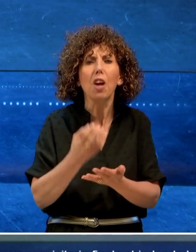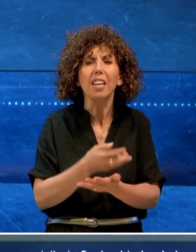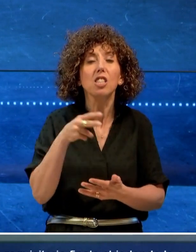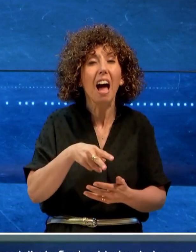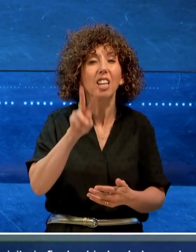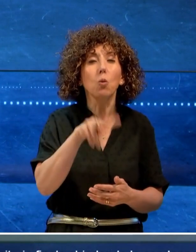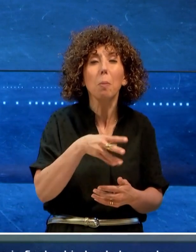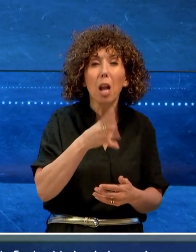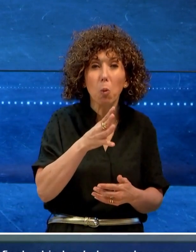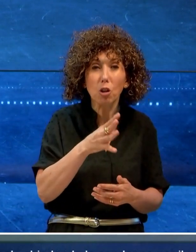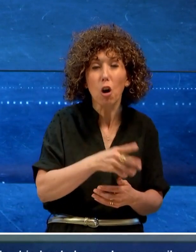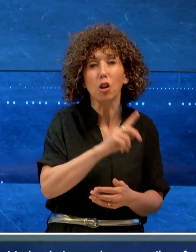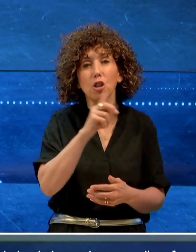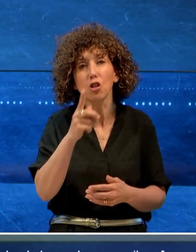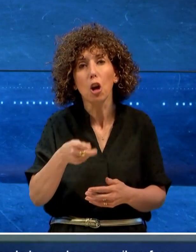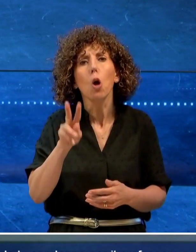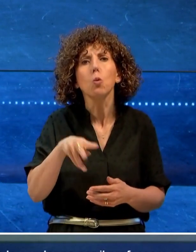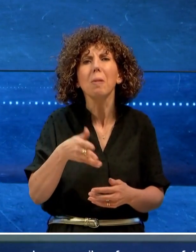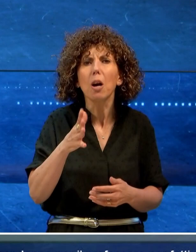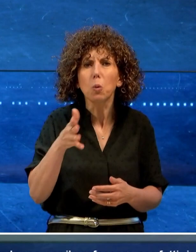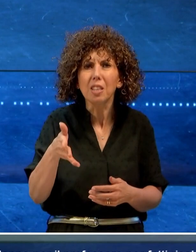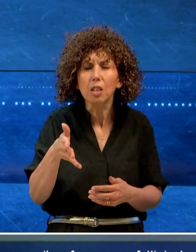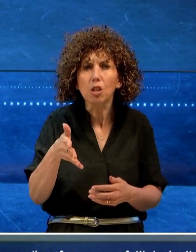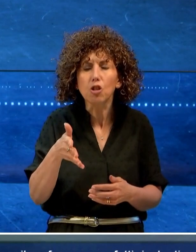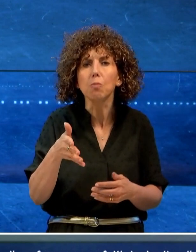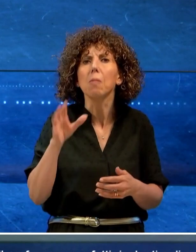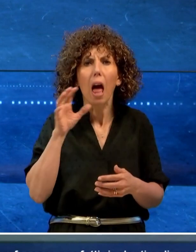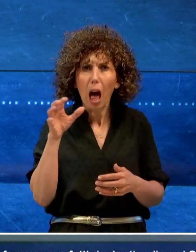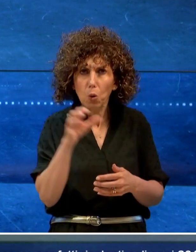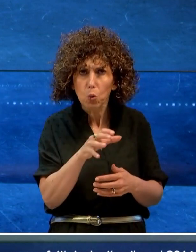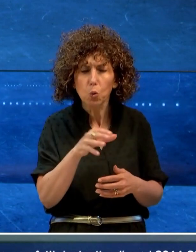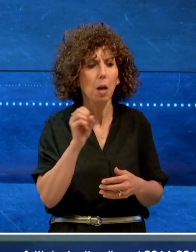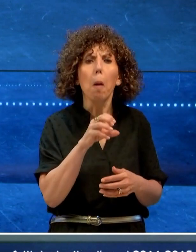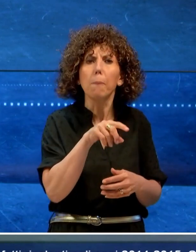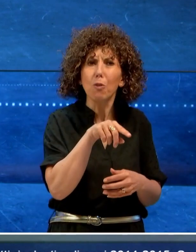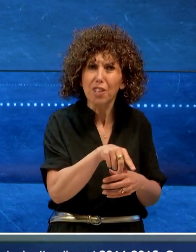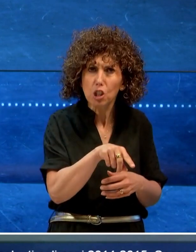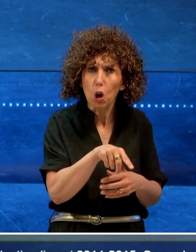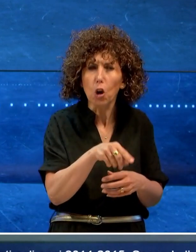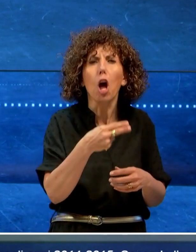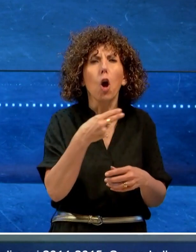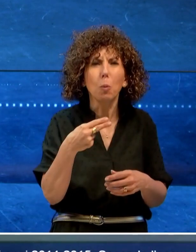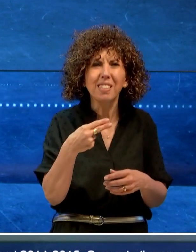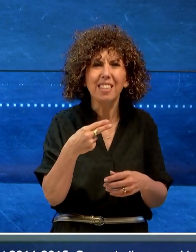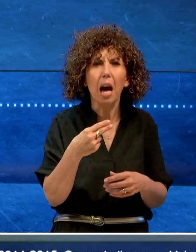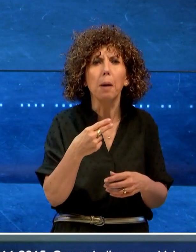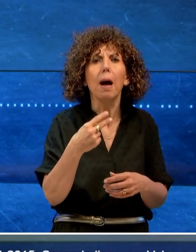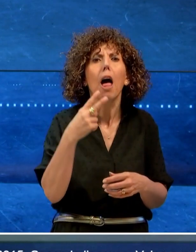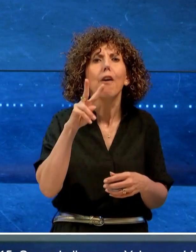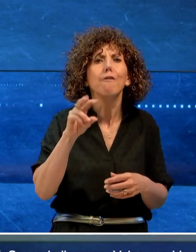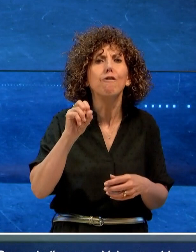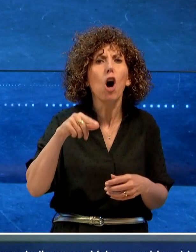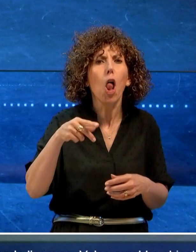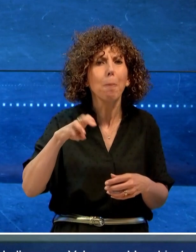2014-2015. Secondo l'accusa, Volpe avrebbe chiesto, minacciando la presunta